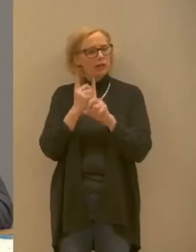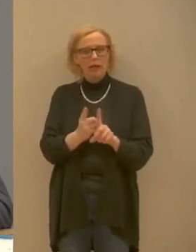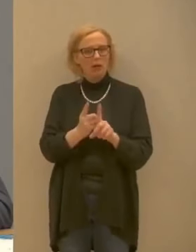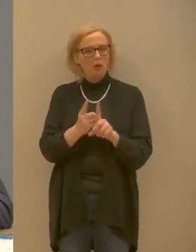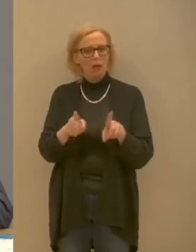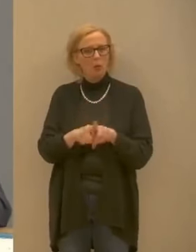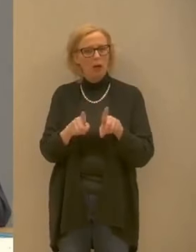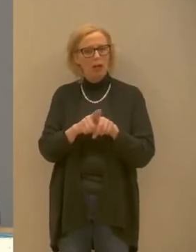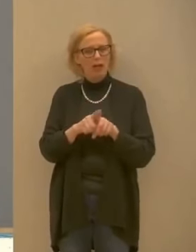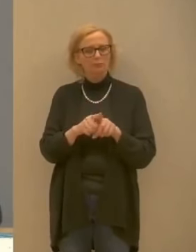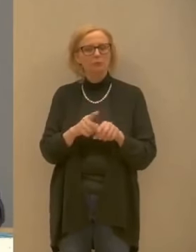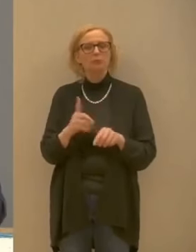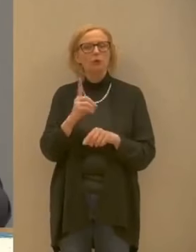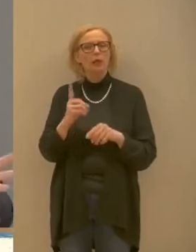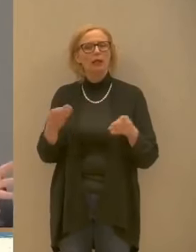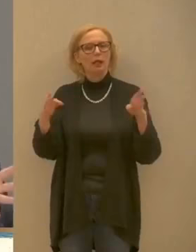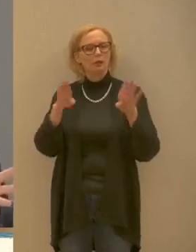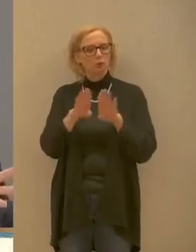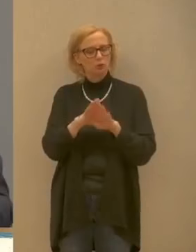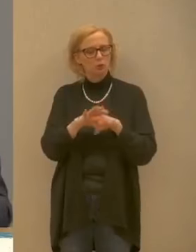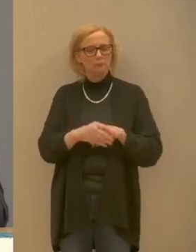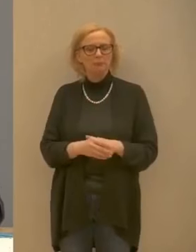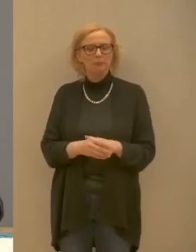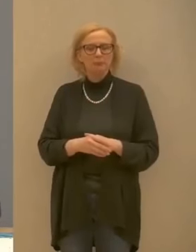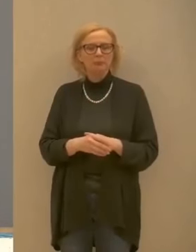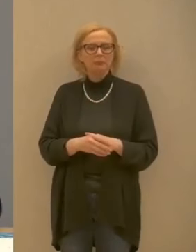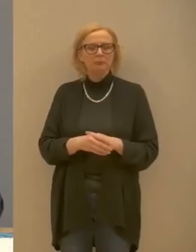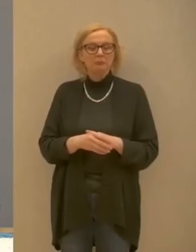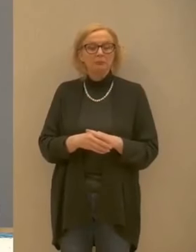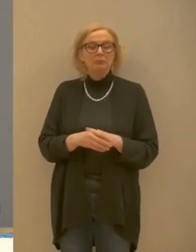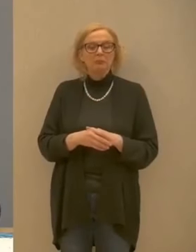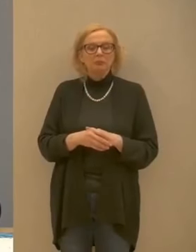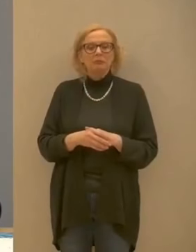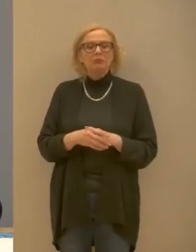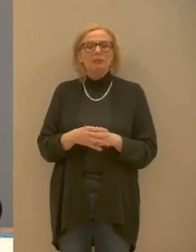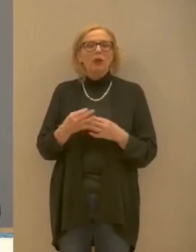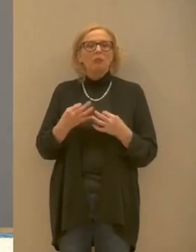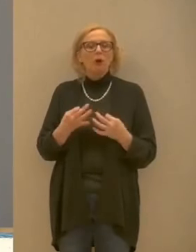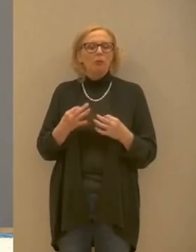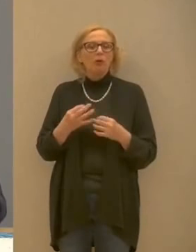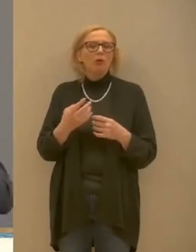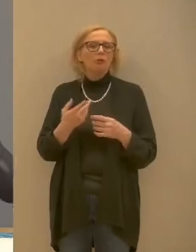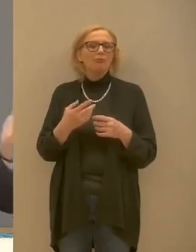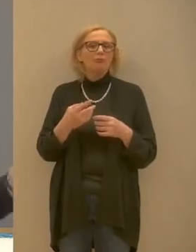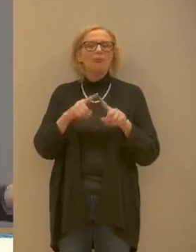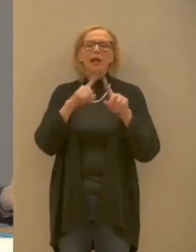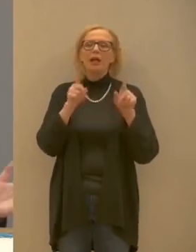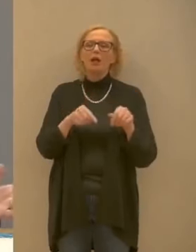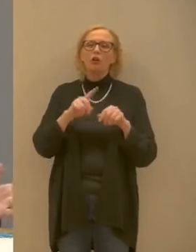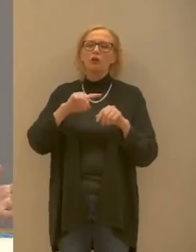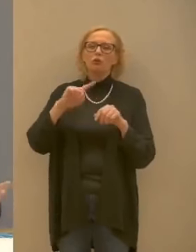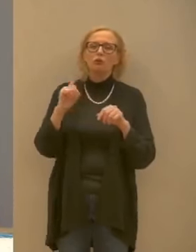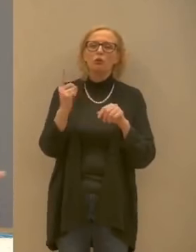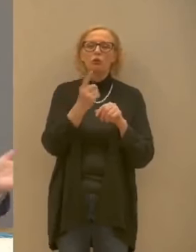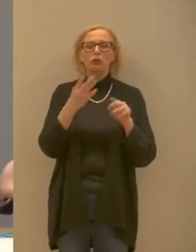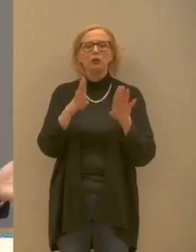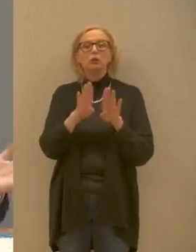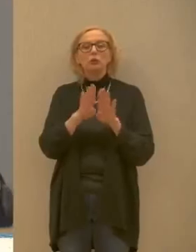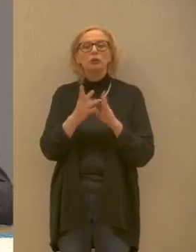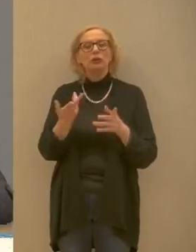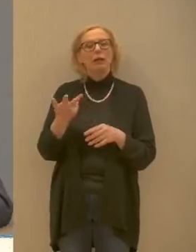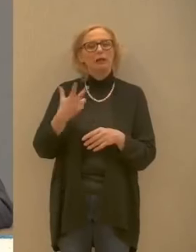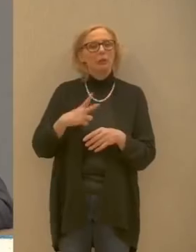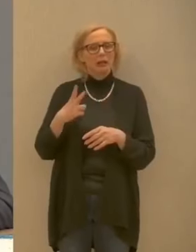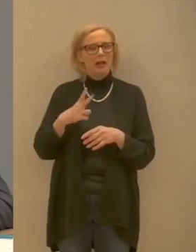modalità per provare a dire la domenica i negozi sono chiusi e sono chiusi per tutti aspicabilmente poi è una scelta